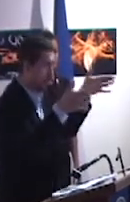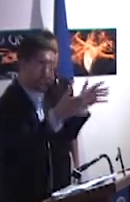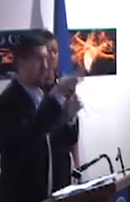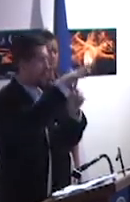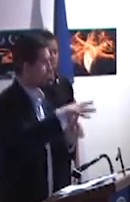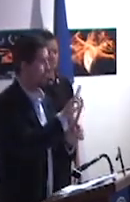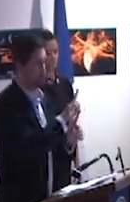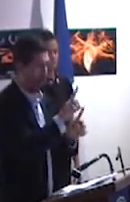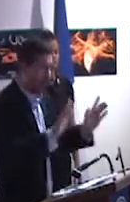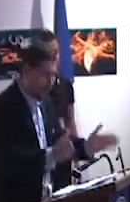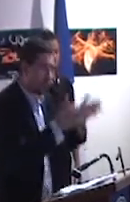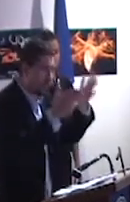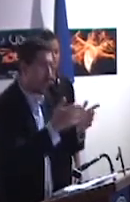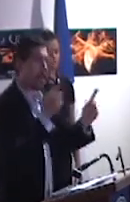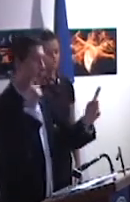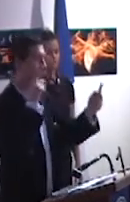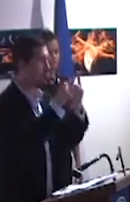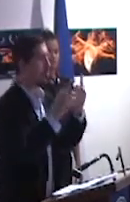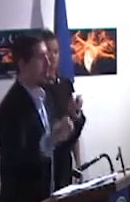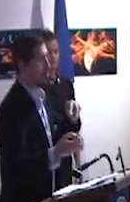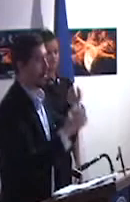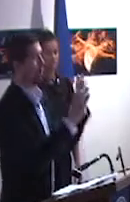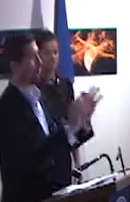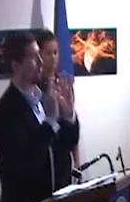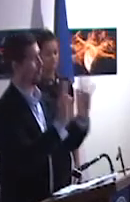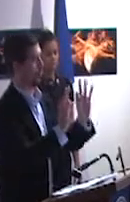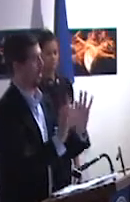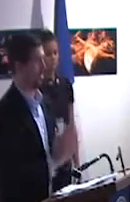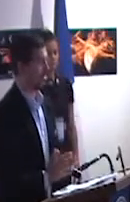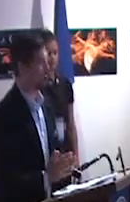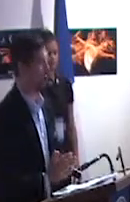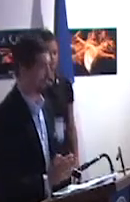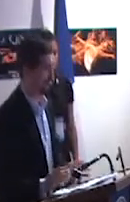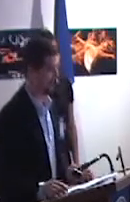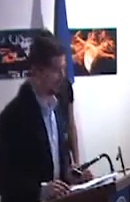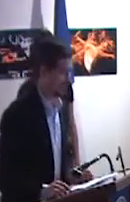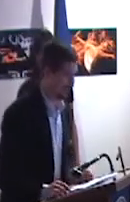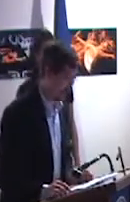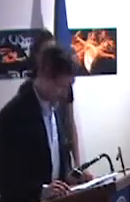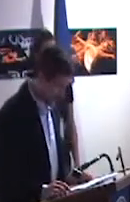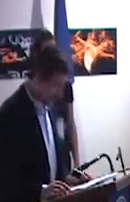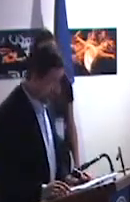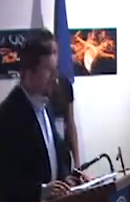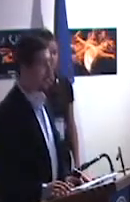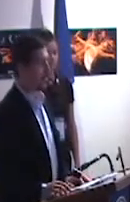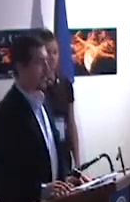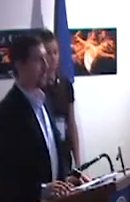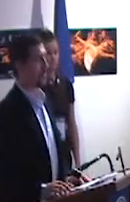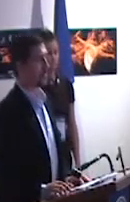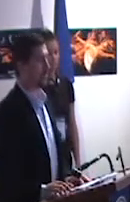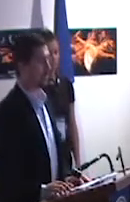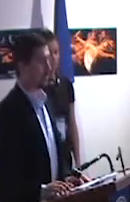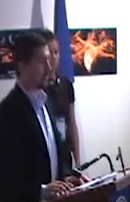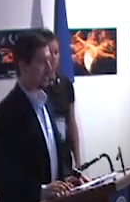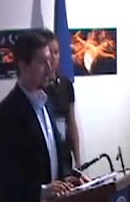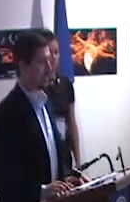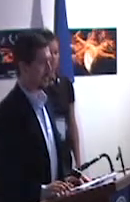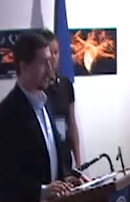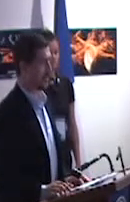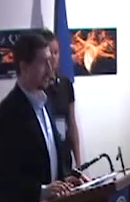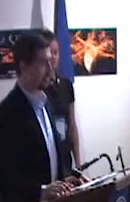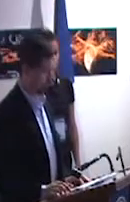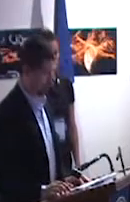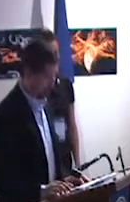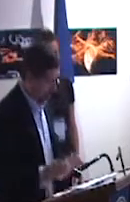insistir en poder abrir nuevos métodos de bienvenida a las personas en condición de discapacidad y también en